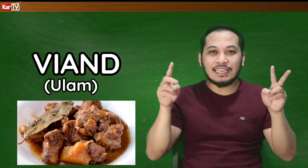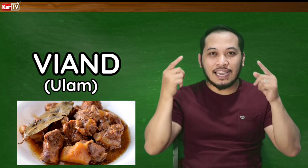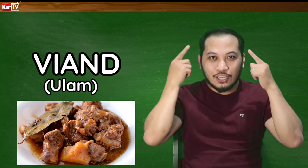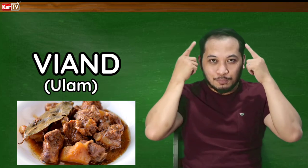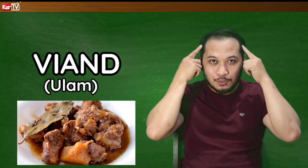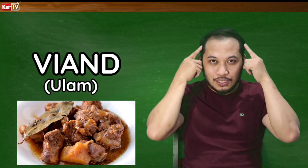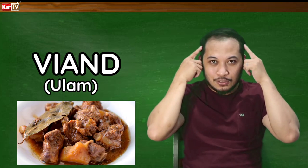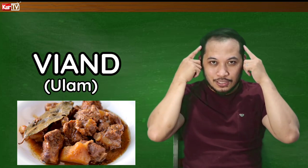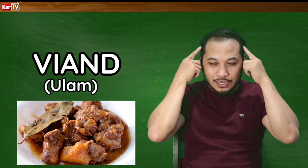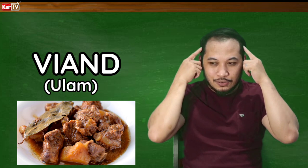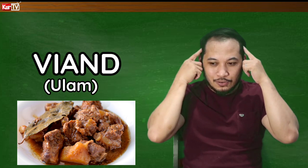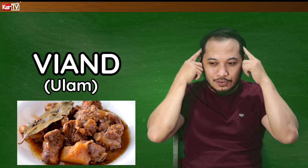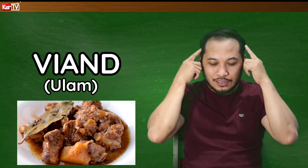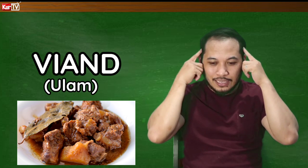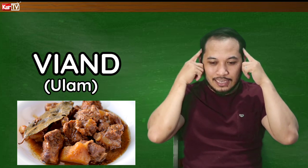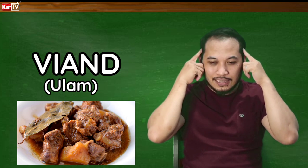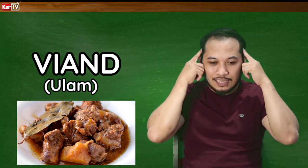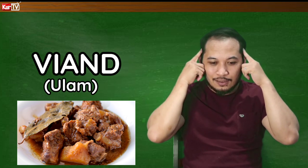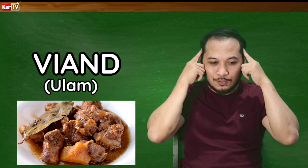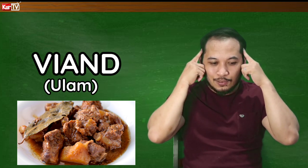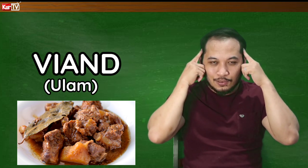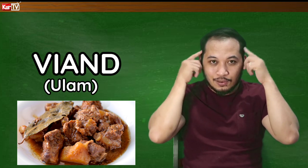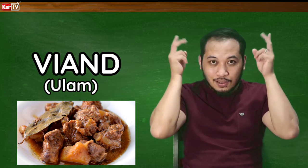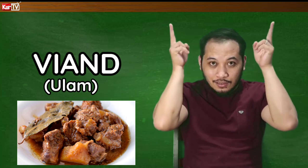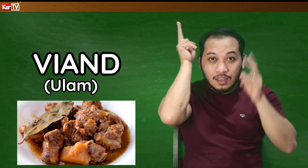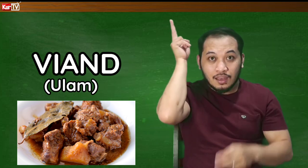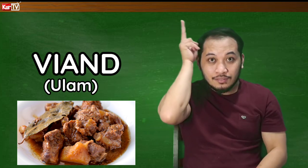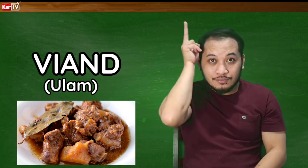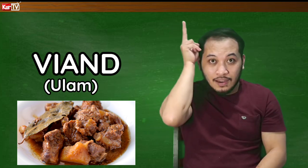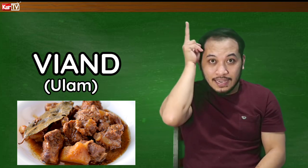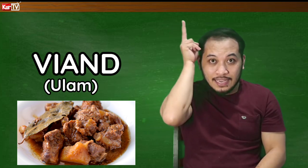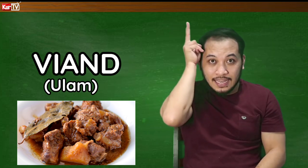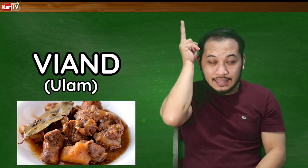ilagay nyo po dito sa inyong gilid ng ulo. Bayan.